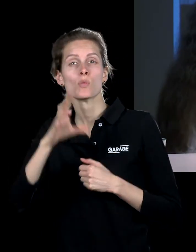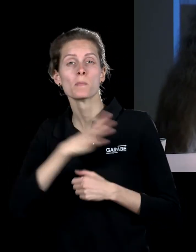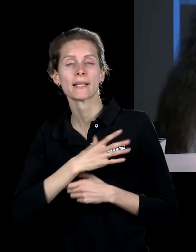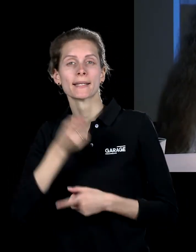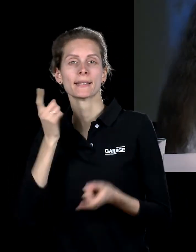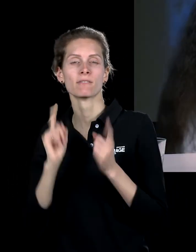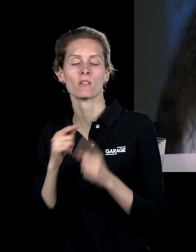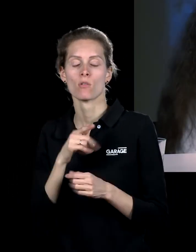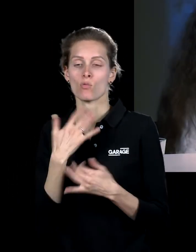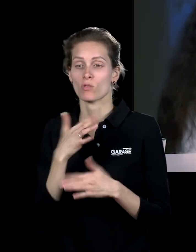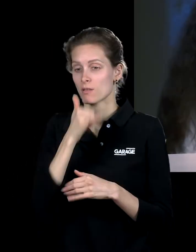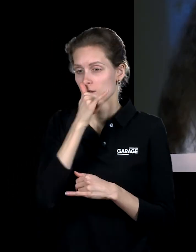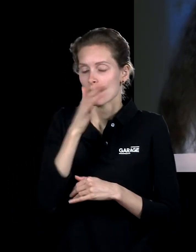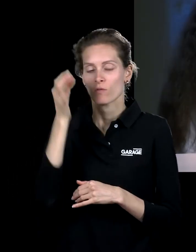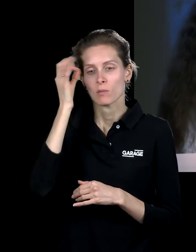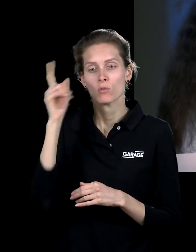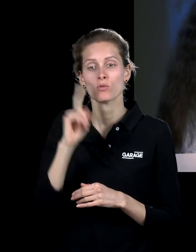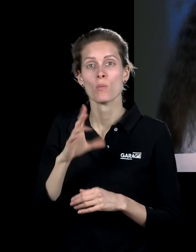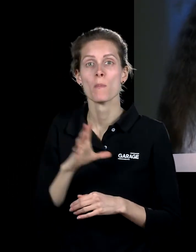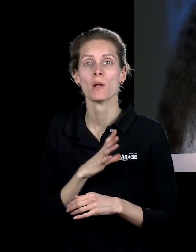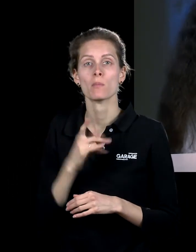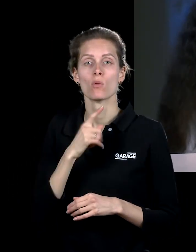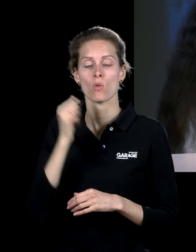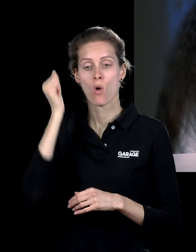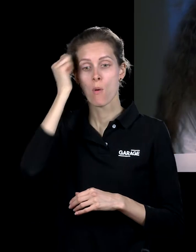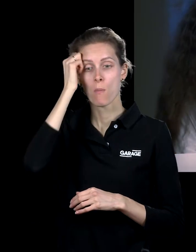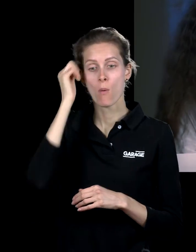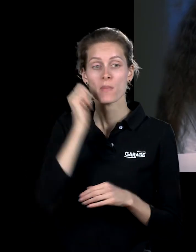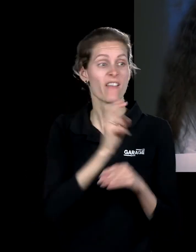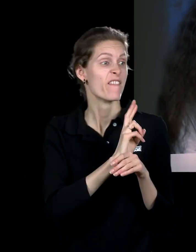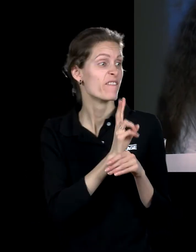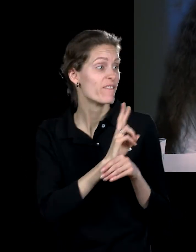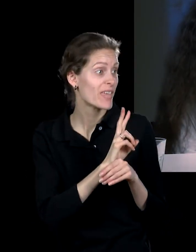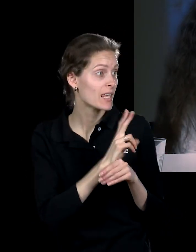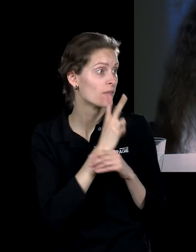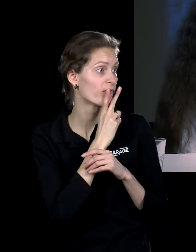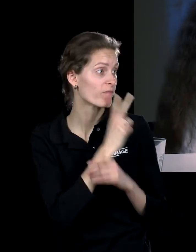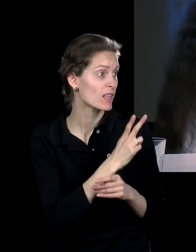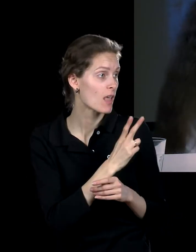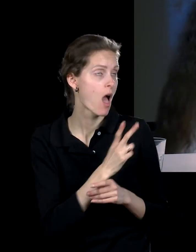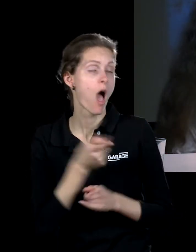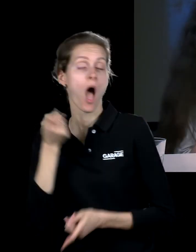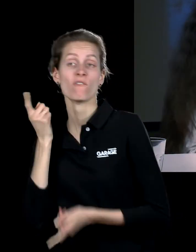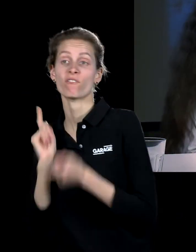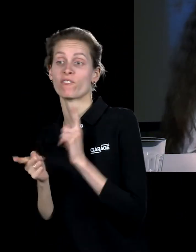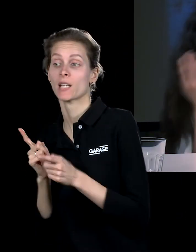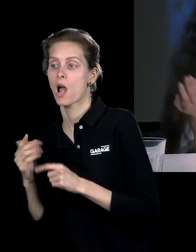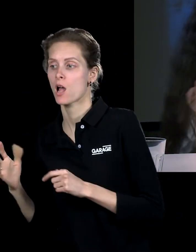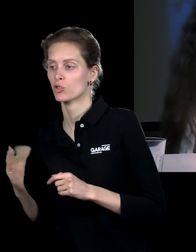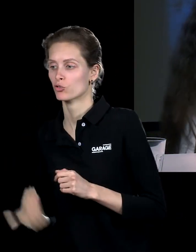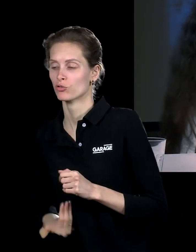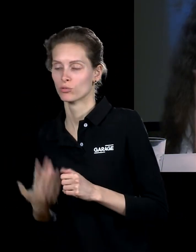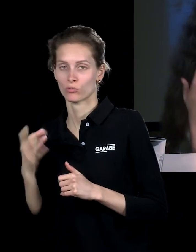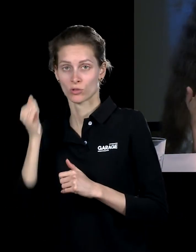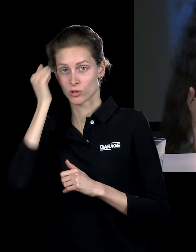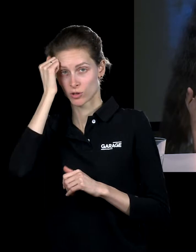Но он тоже не может вспомнить, что было на самом деле, потому что он помнит фильм лучше, чем реальные события. И вот на этом пересечении этого фильма,